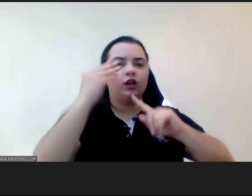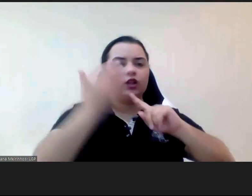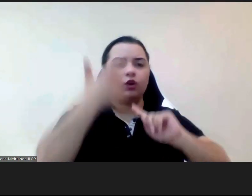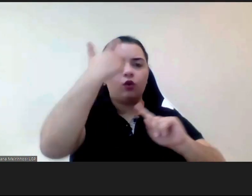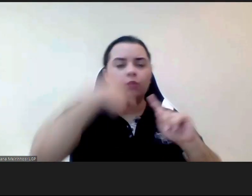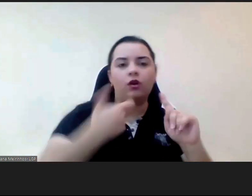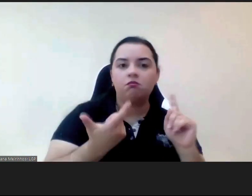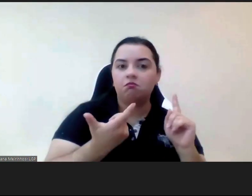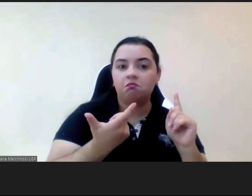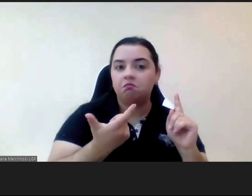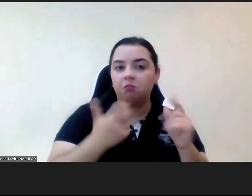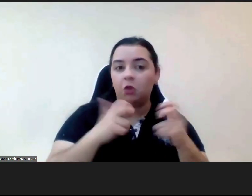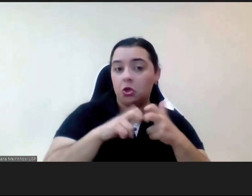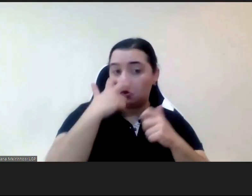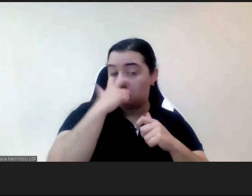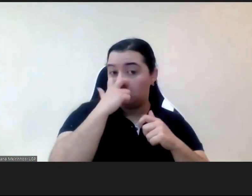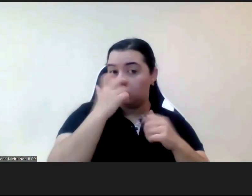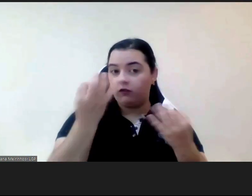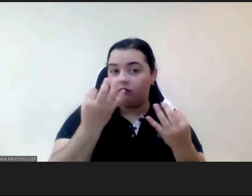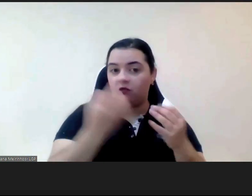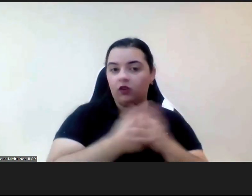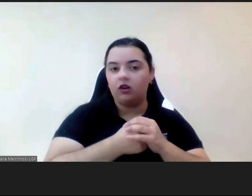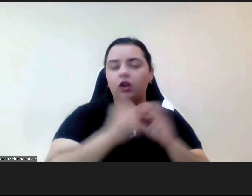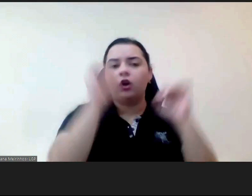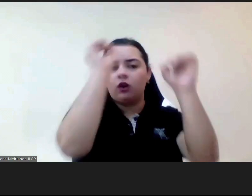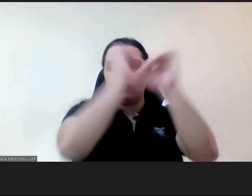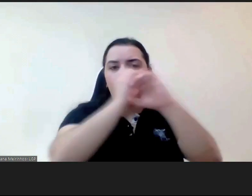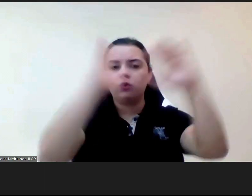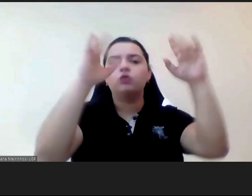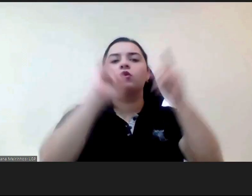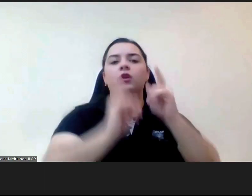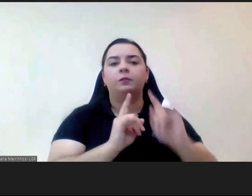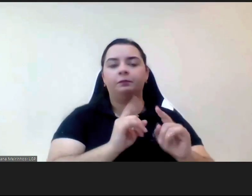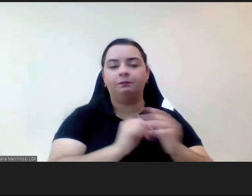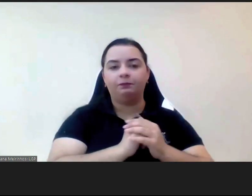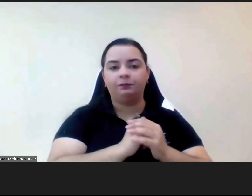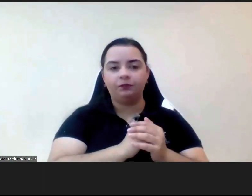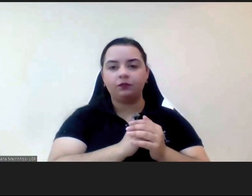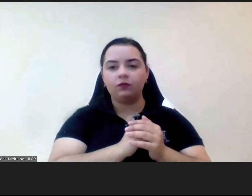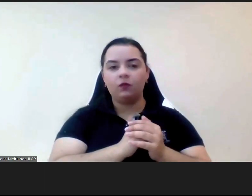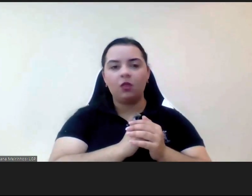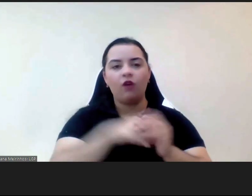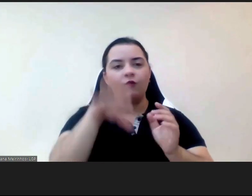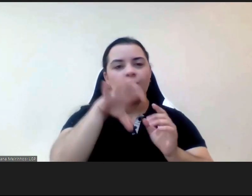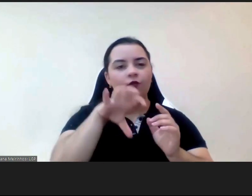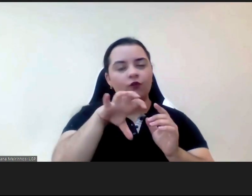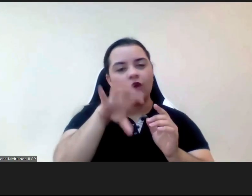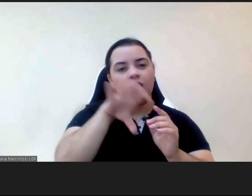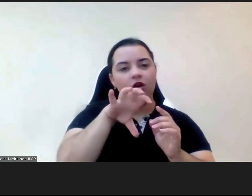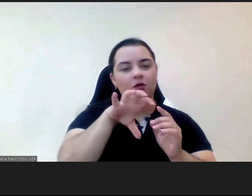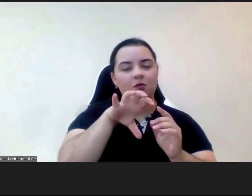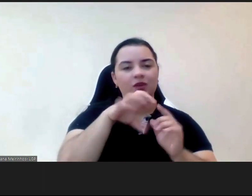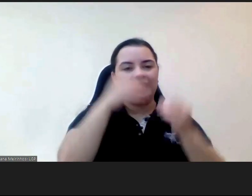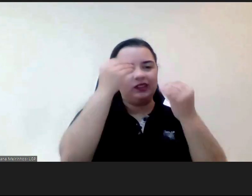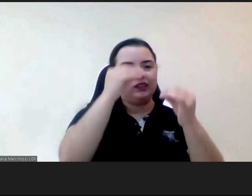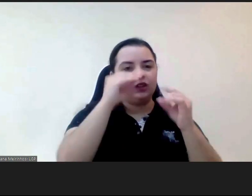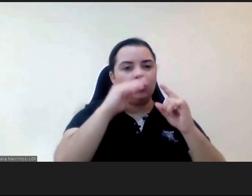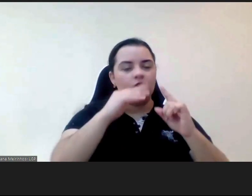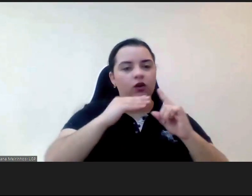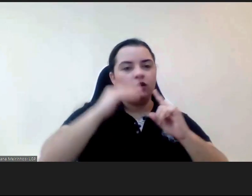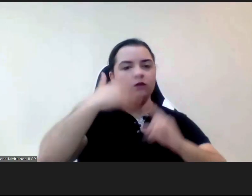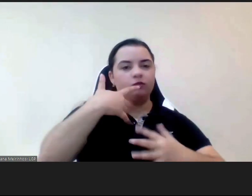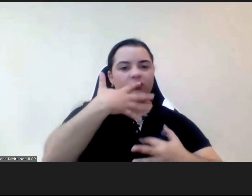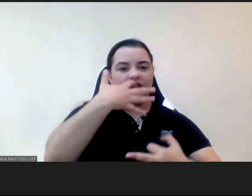chegou-se à conclusão que essas formas de educação mais restritas e mais severas tinham